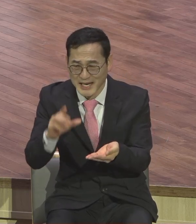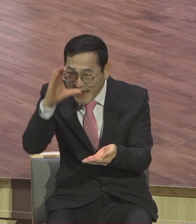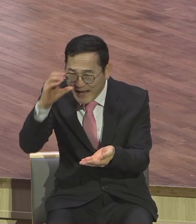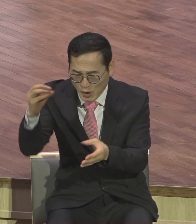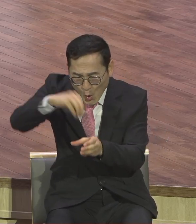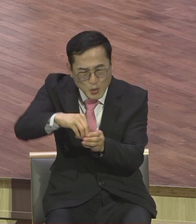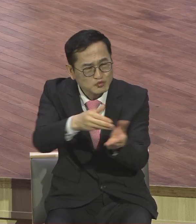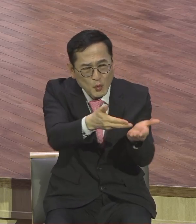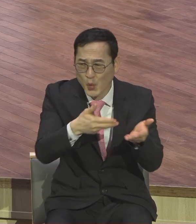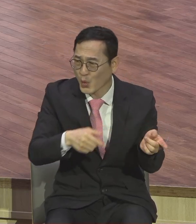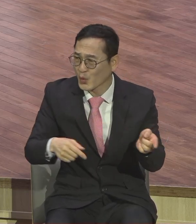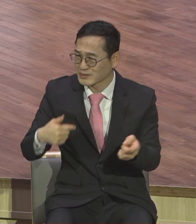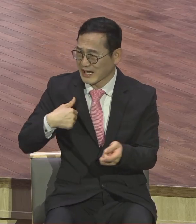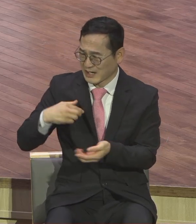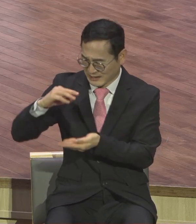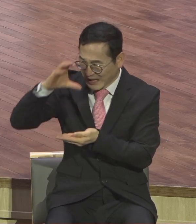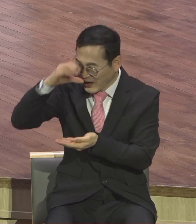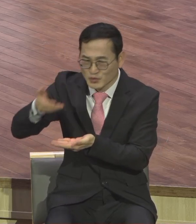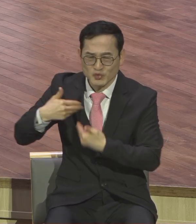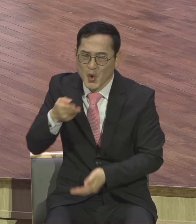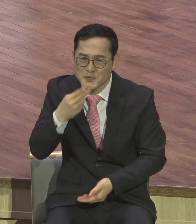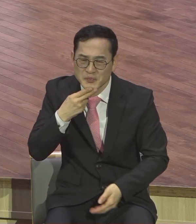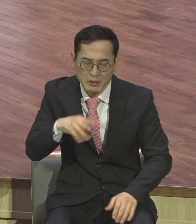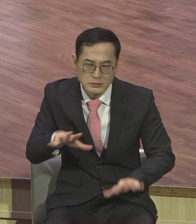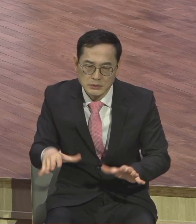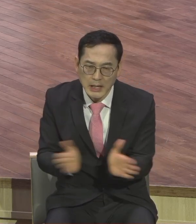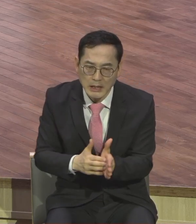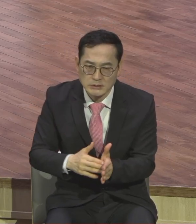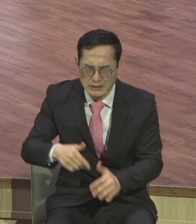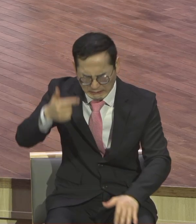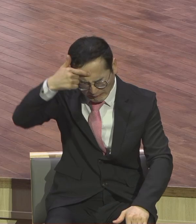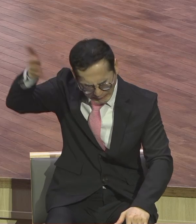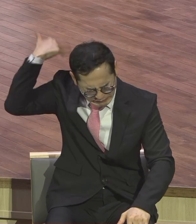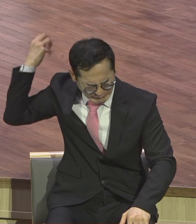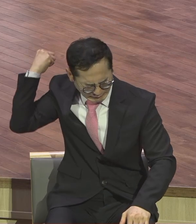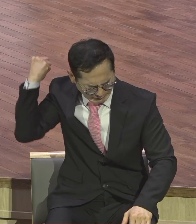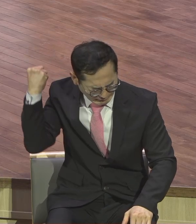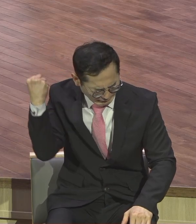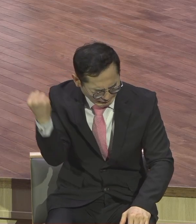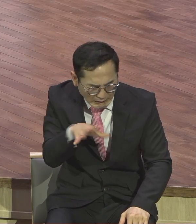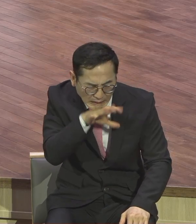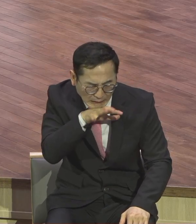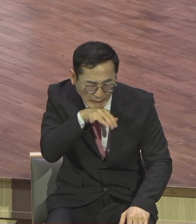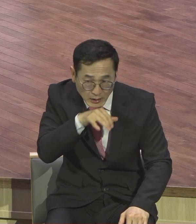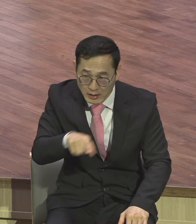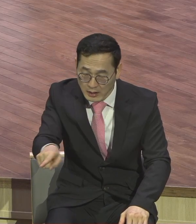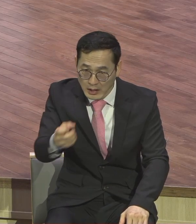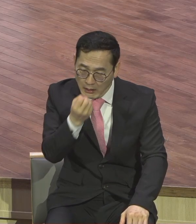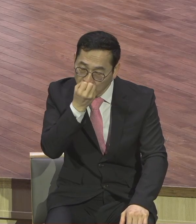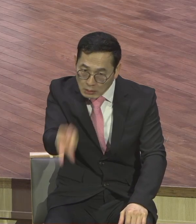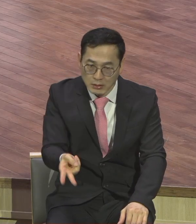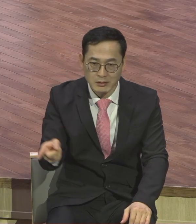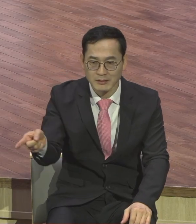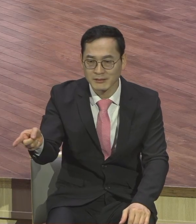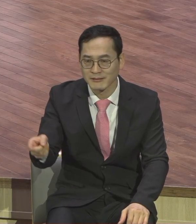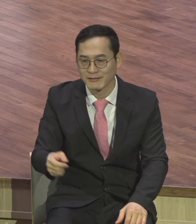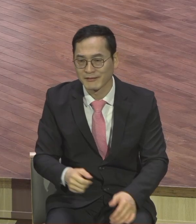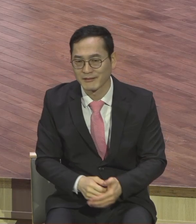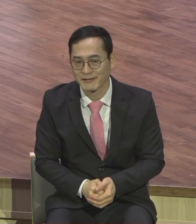그 동생은 다 챙겨 안 챙겨 그거를 지금도 품에 입고 그 먹는 거 좀 덜 챙기고 덜 챙기고 뭘 주냐